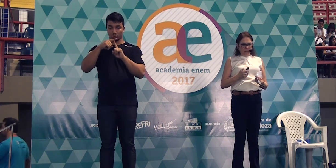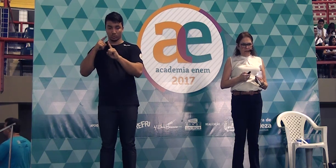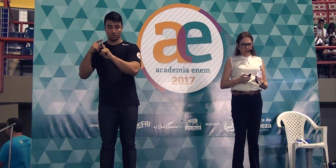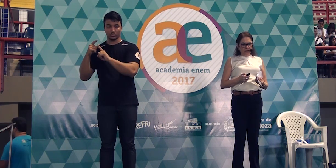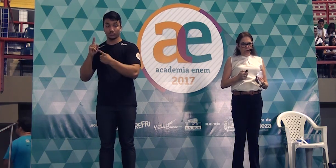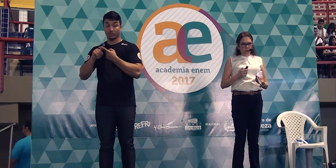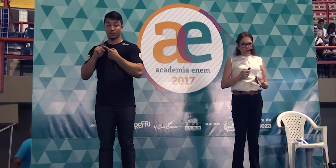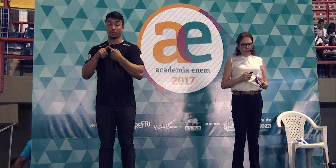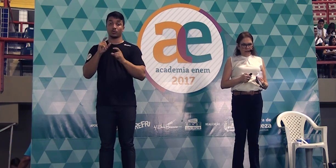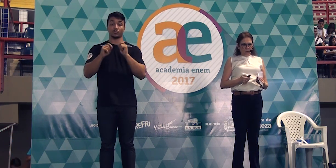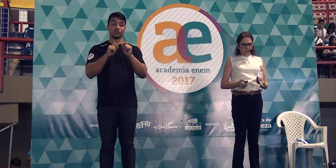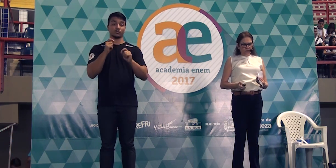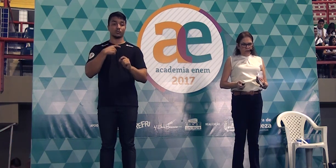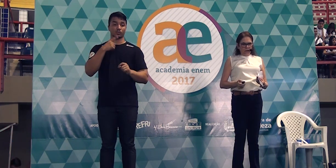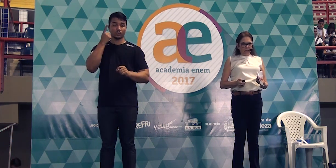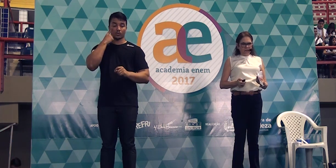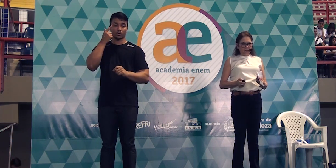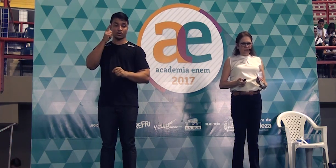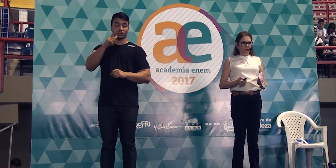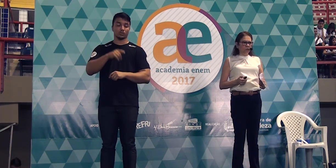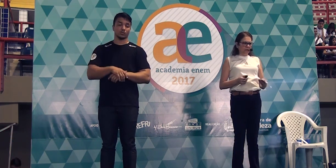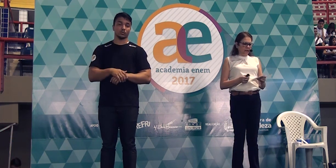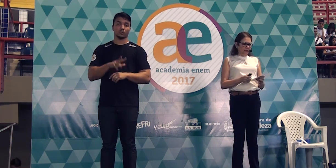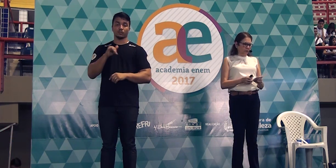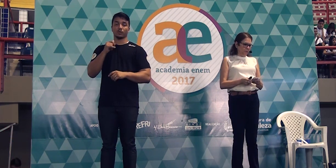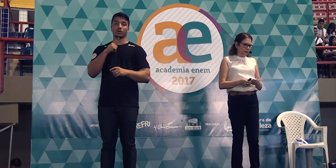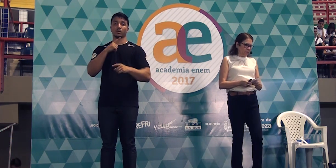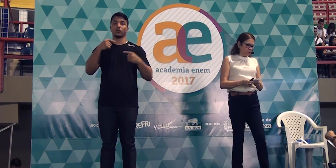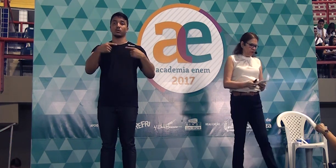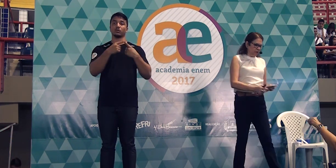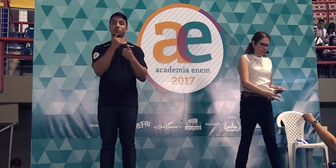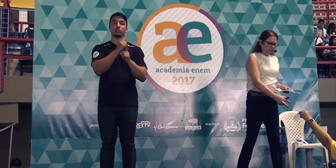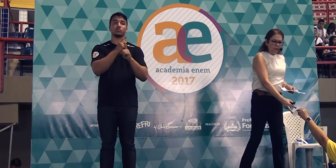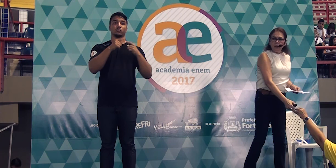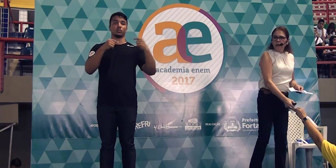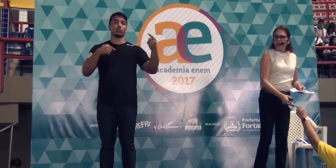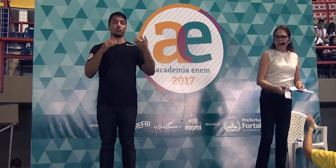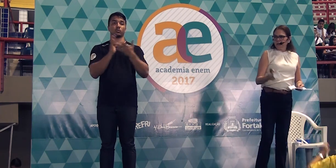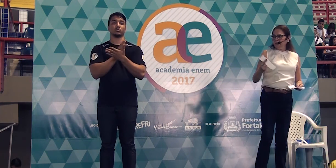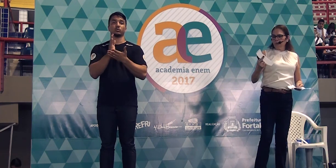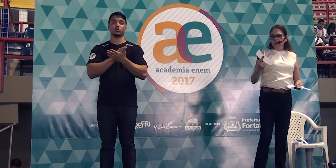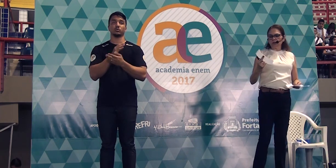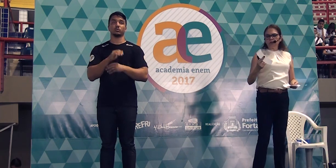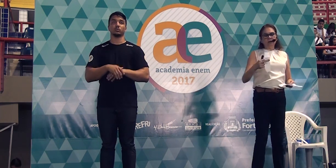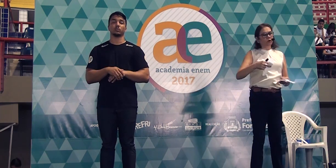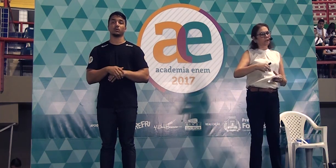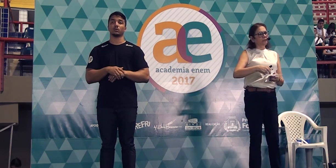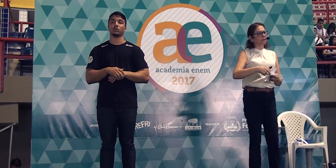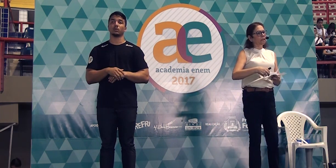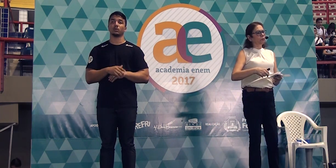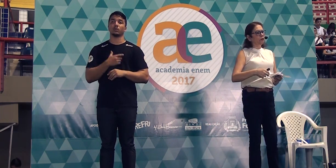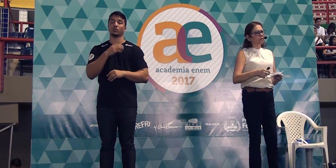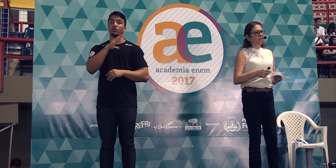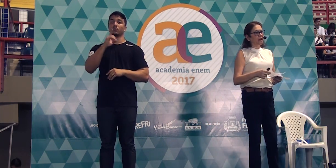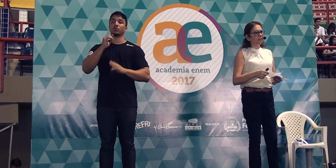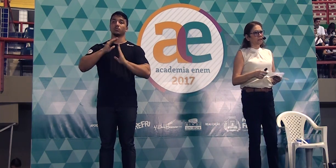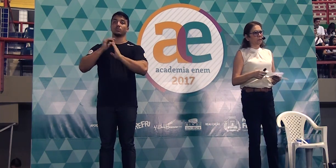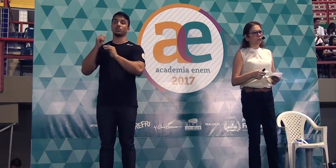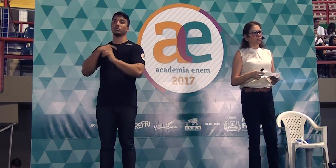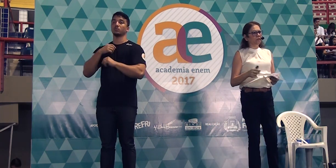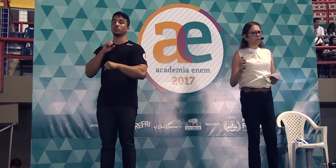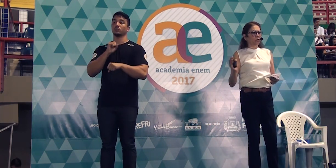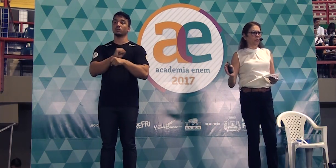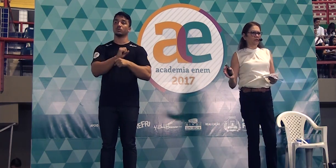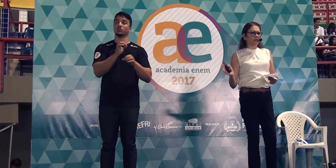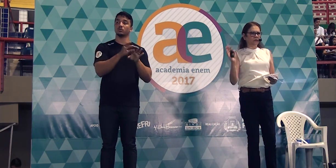coloquei também um modelo que vocês vão encontrar na própria apostila eles estão pedindo a coordenação para eu encerrar